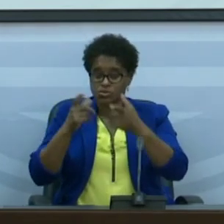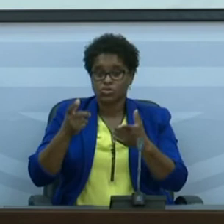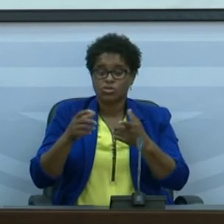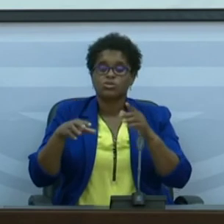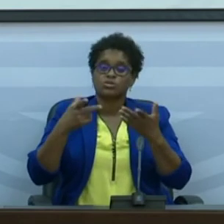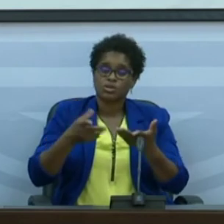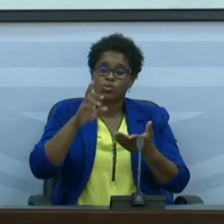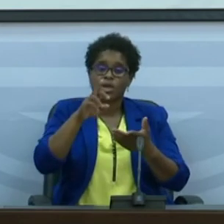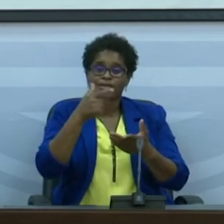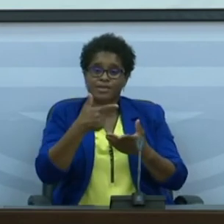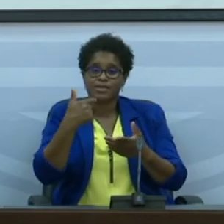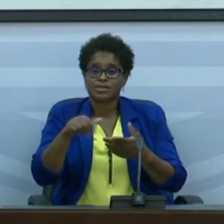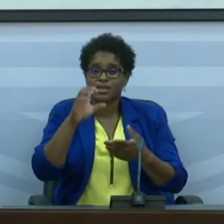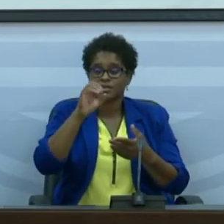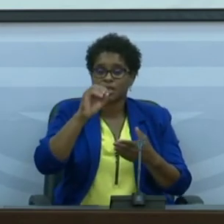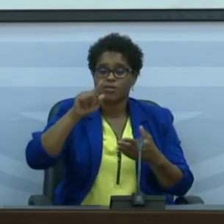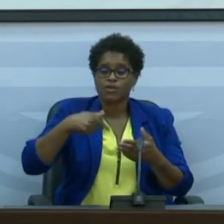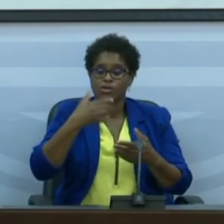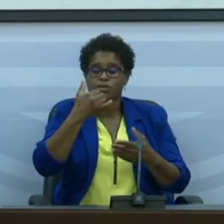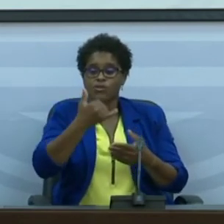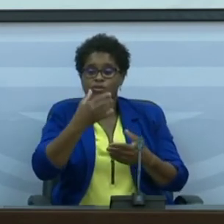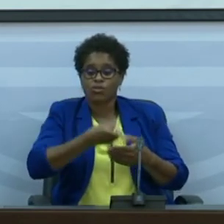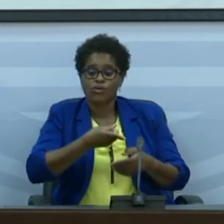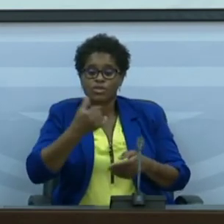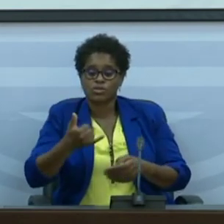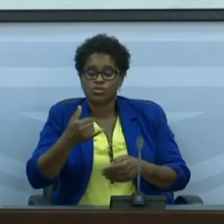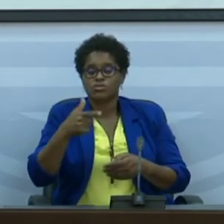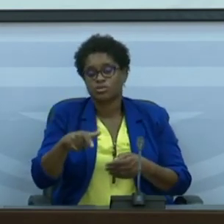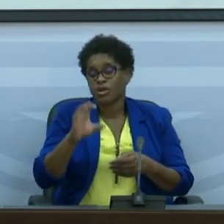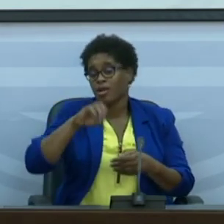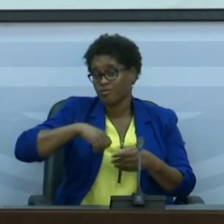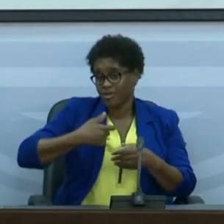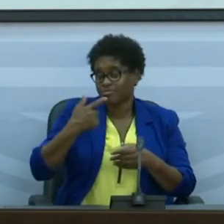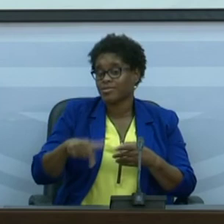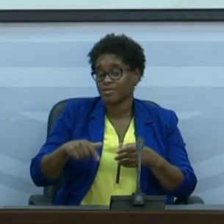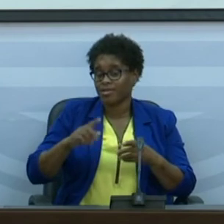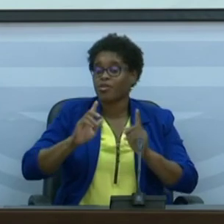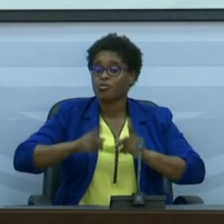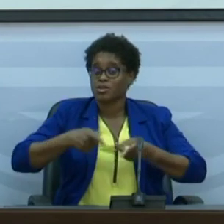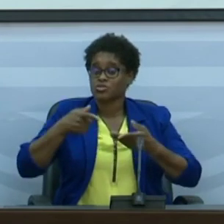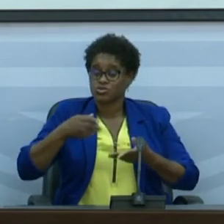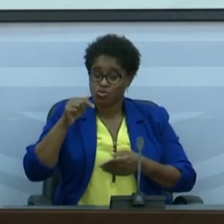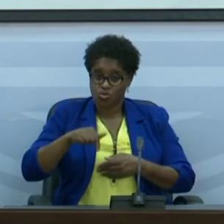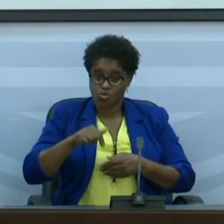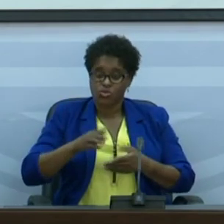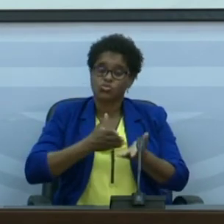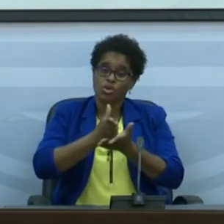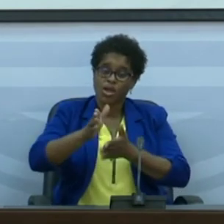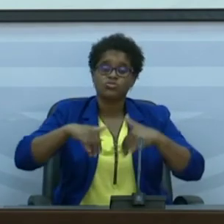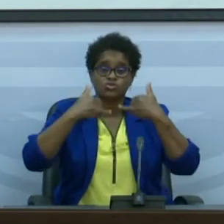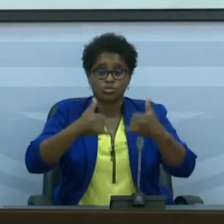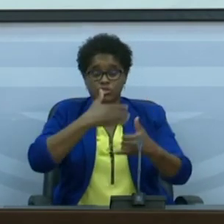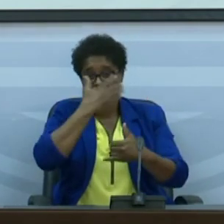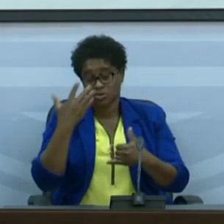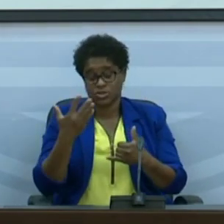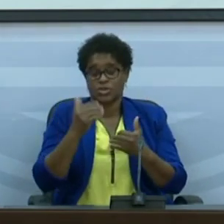RT que está em 0,92 coloque então Cabo Verde a partir de hoje e durante os próximos dias numa